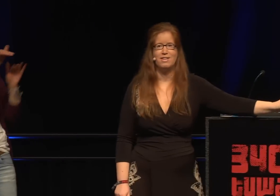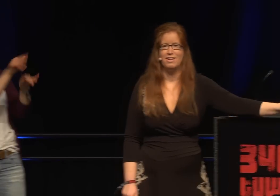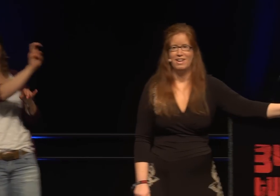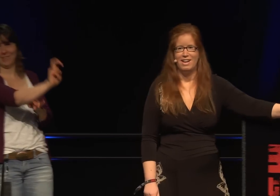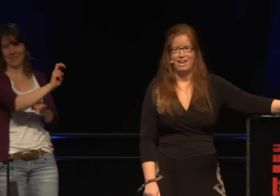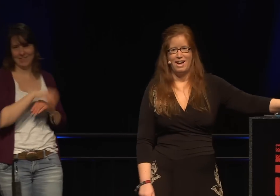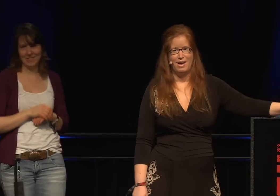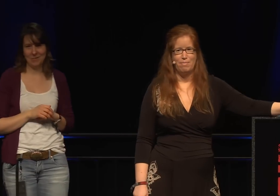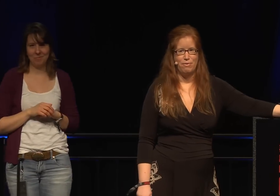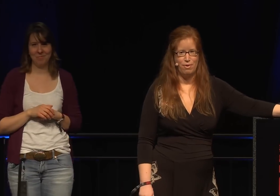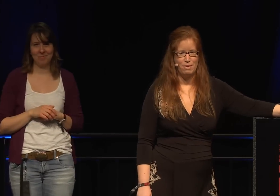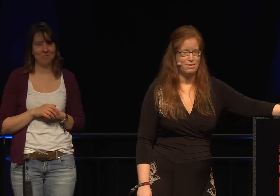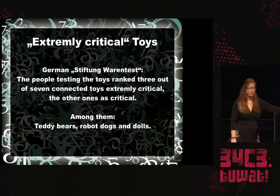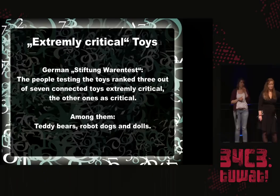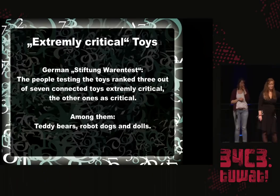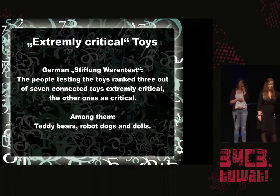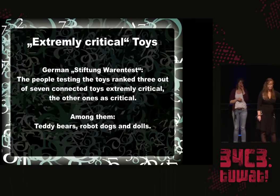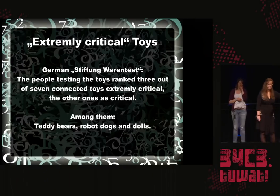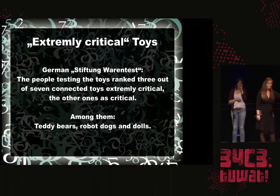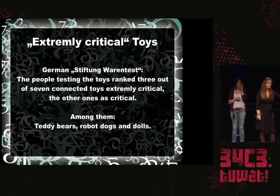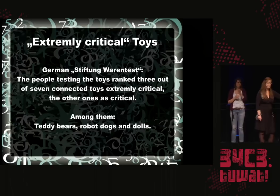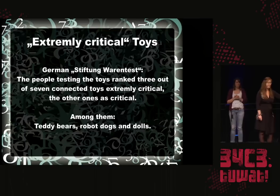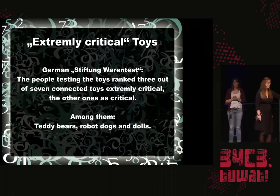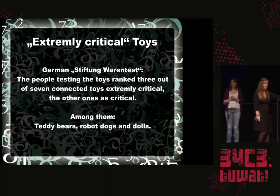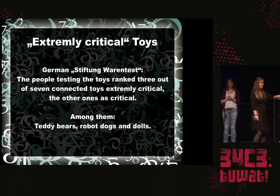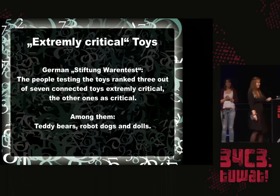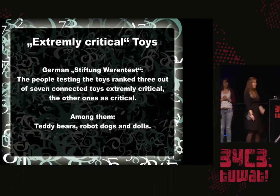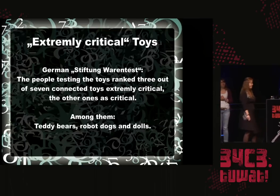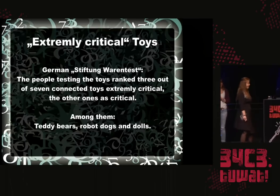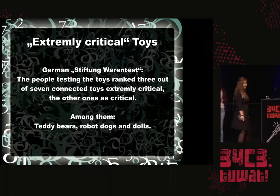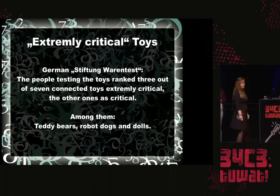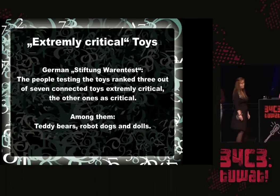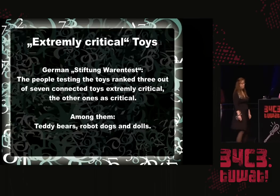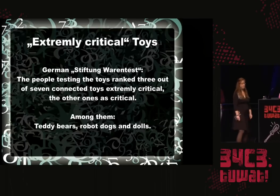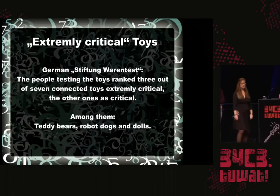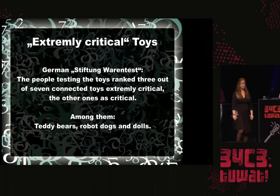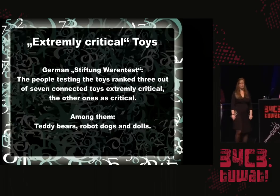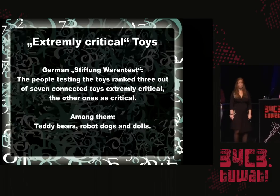Und das erklärt auch, warum hier dieses Spielzeug sitzt. Vor diesem